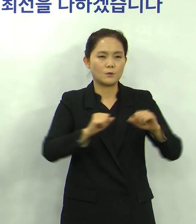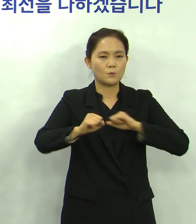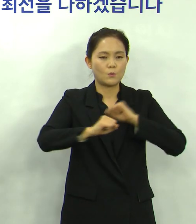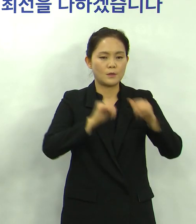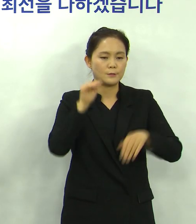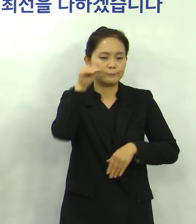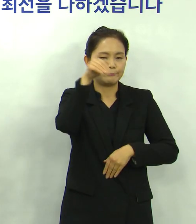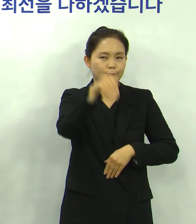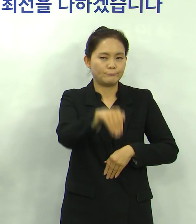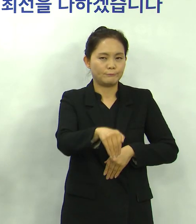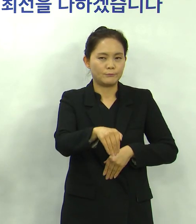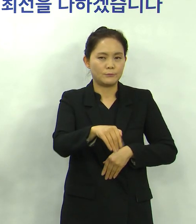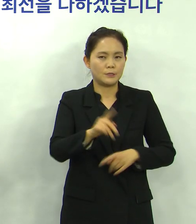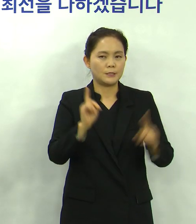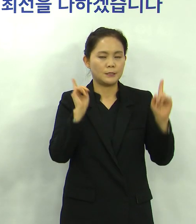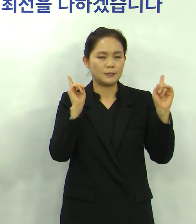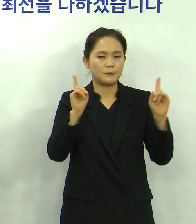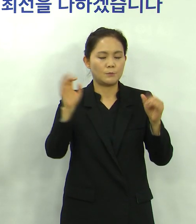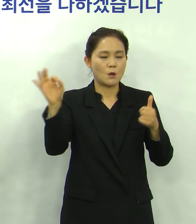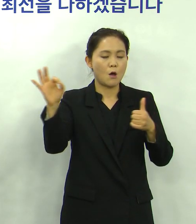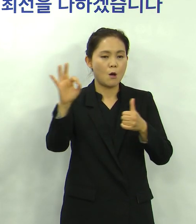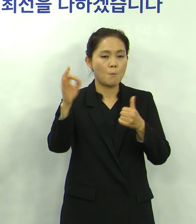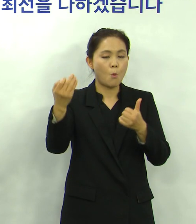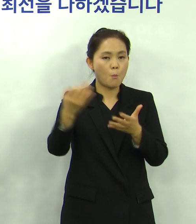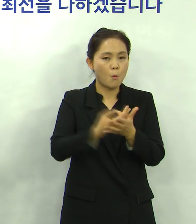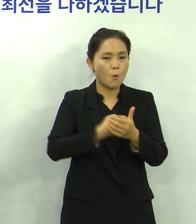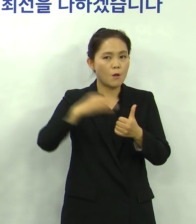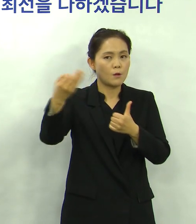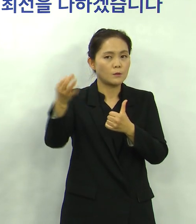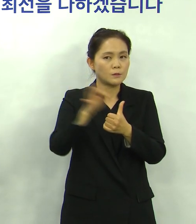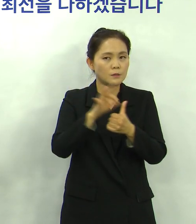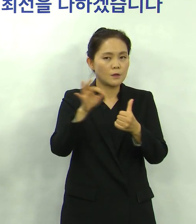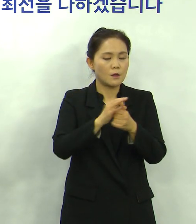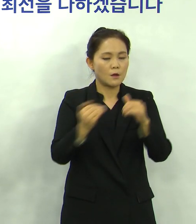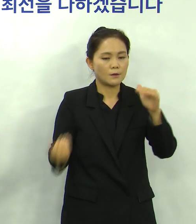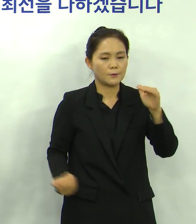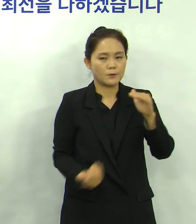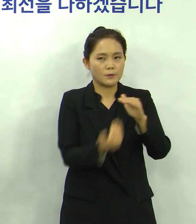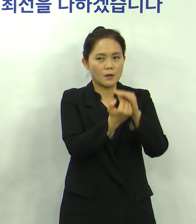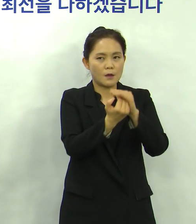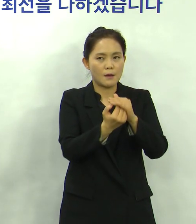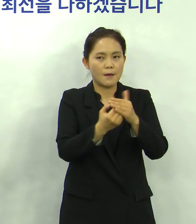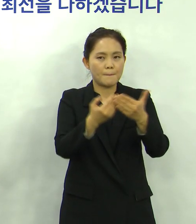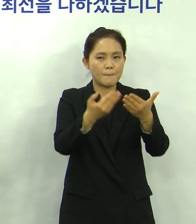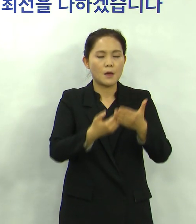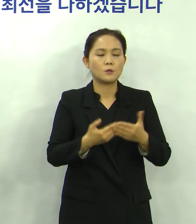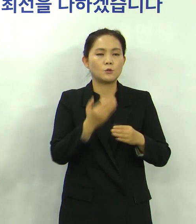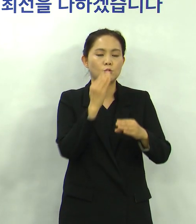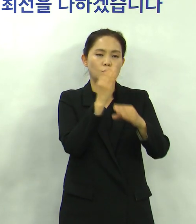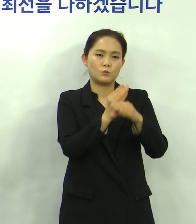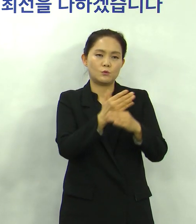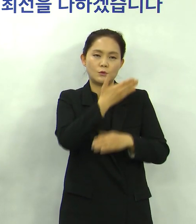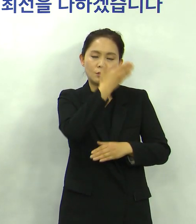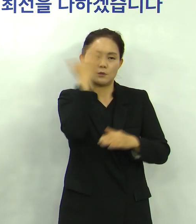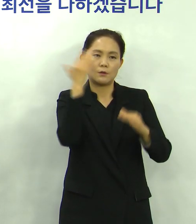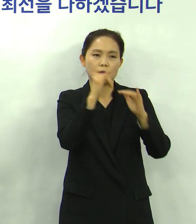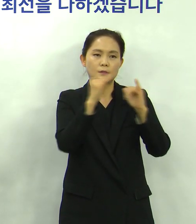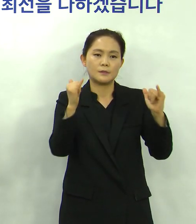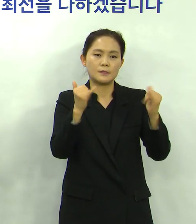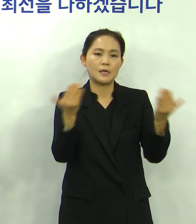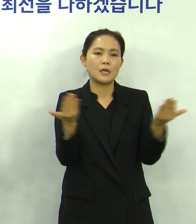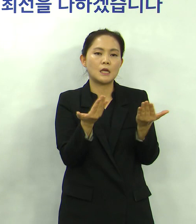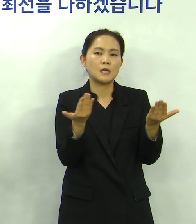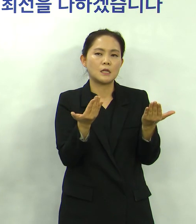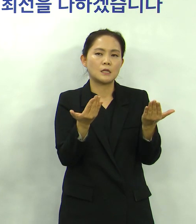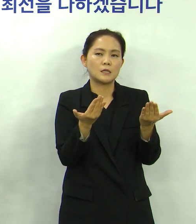이축되면서 실업급여 수급자가 매달 역대 최고치를 경신하고 있고 청년들의 취업문은 갈수록